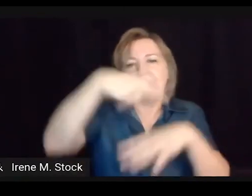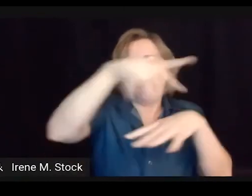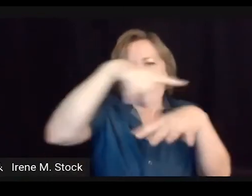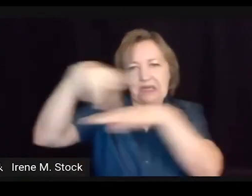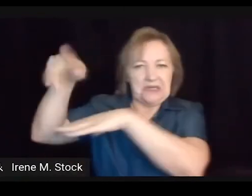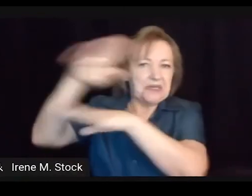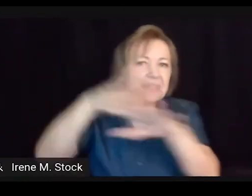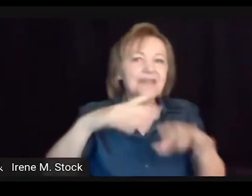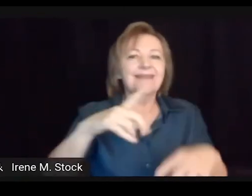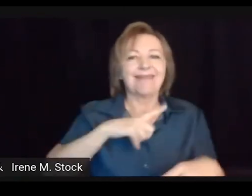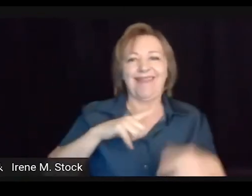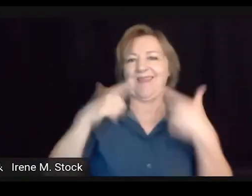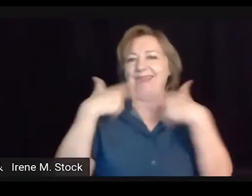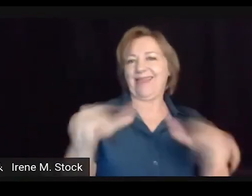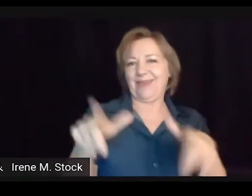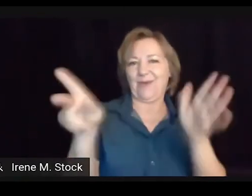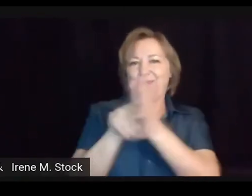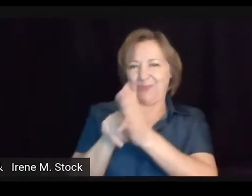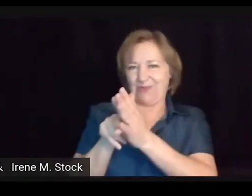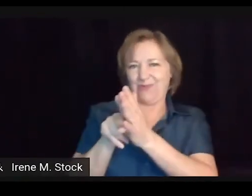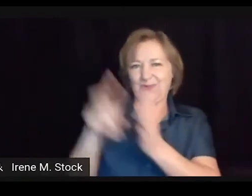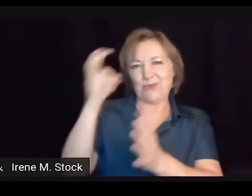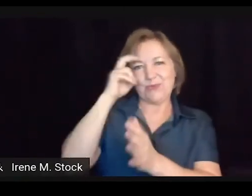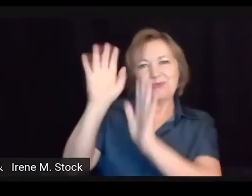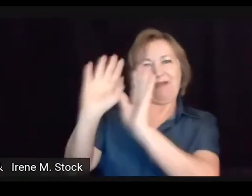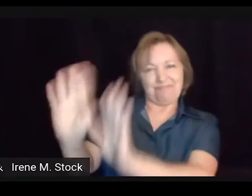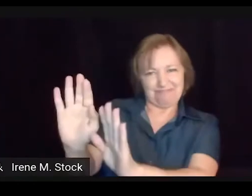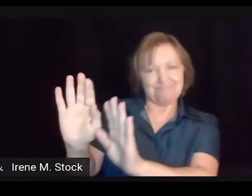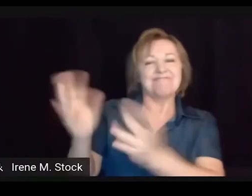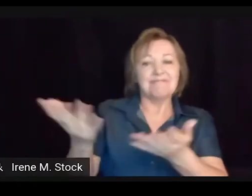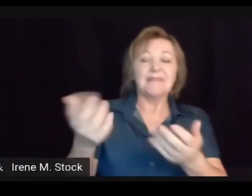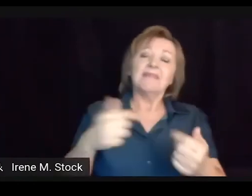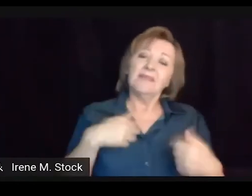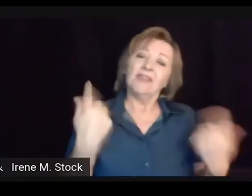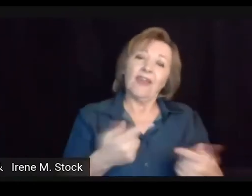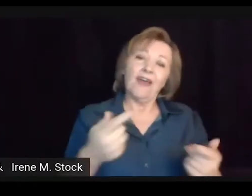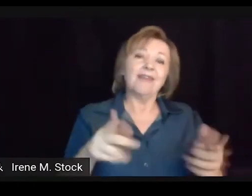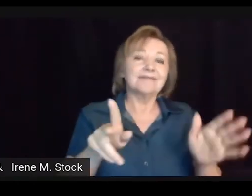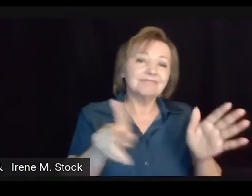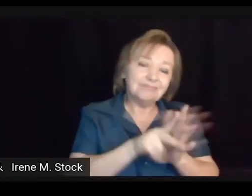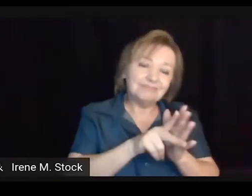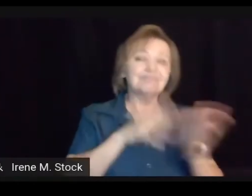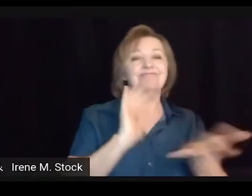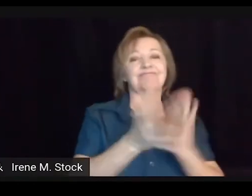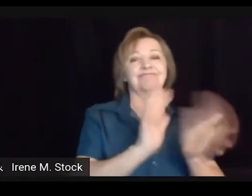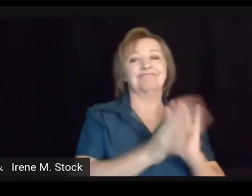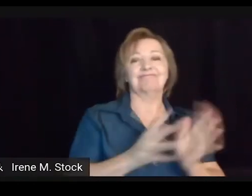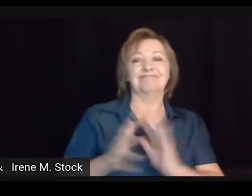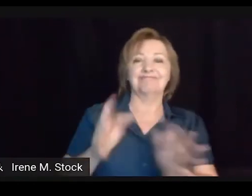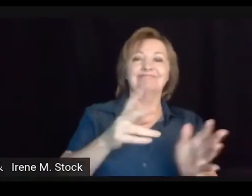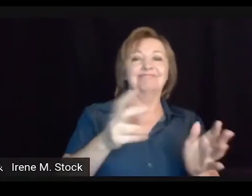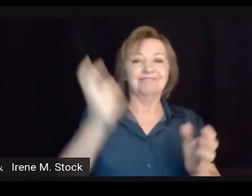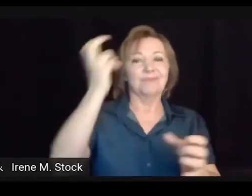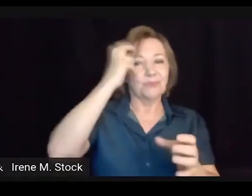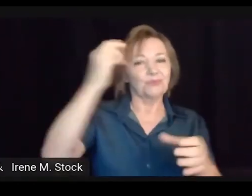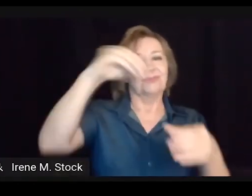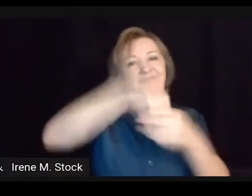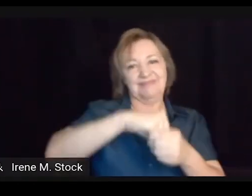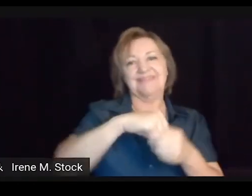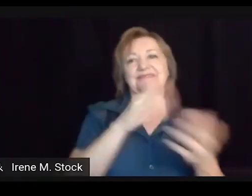Vocês sabem que em qualquer cultura, de qualquer país, né, existe ali a sua língua, a sua cultura, né, que é própria